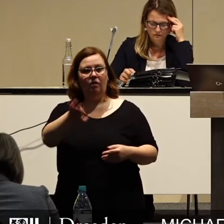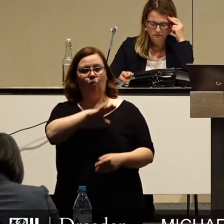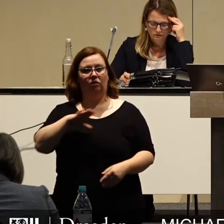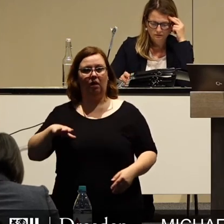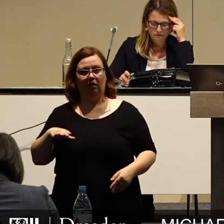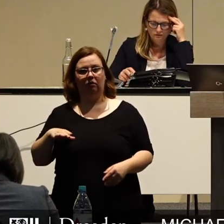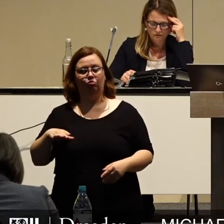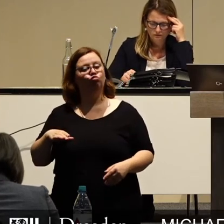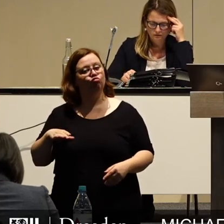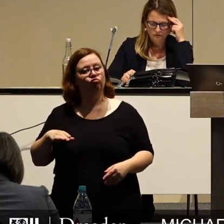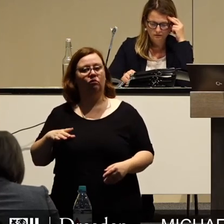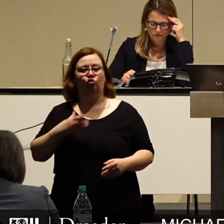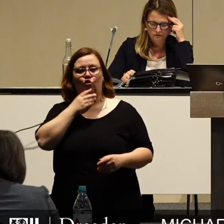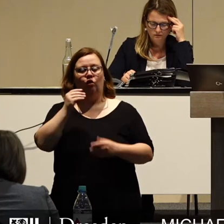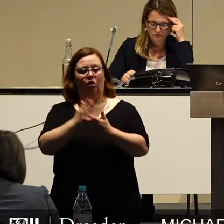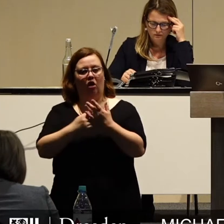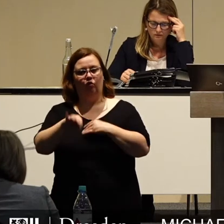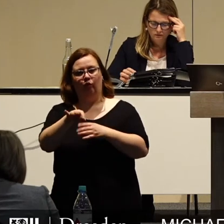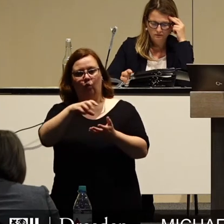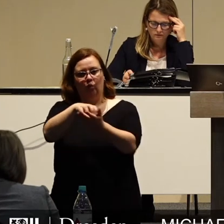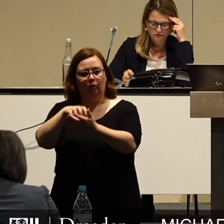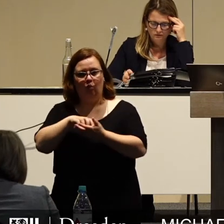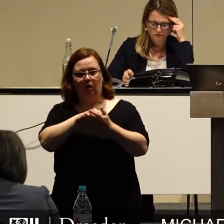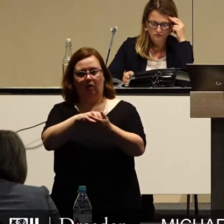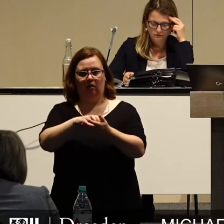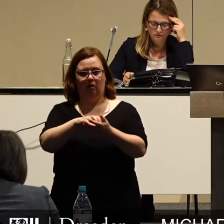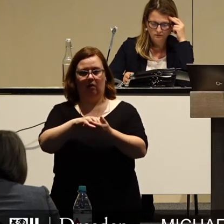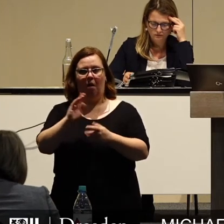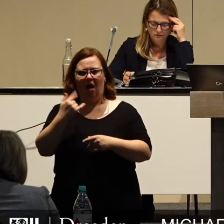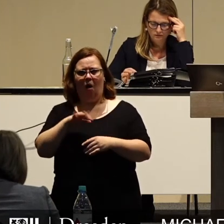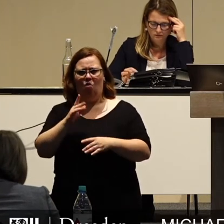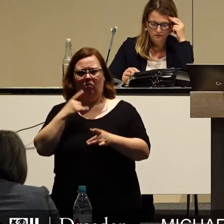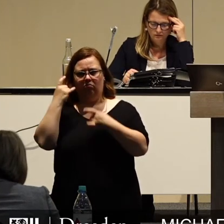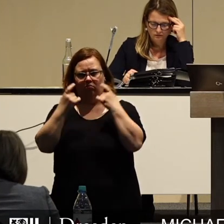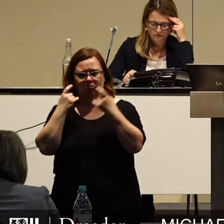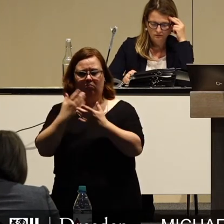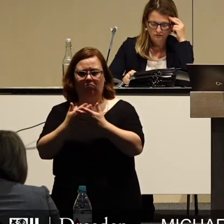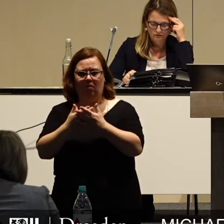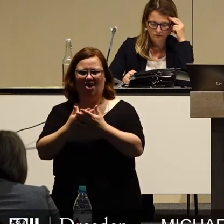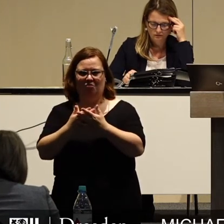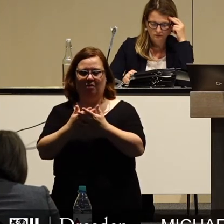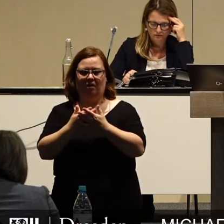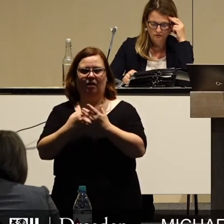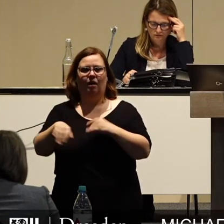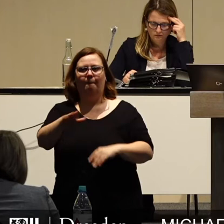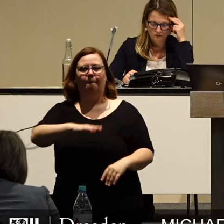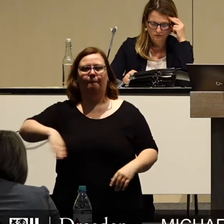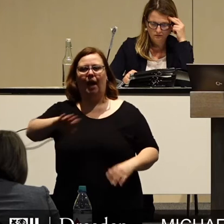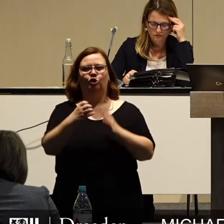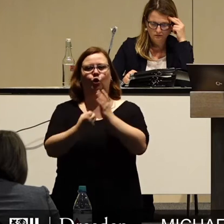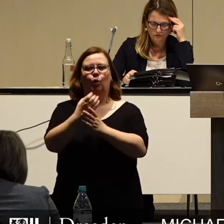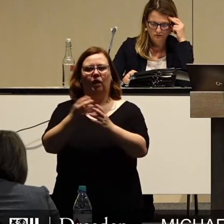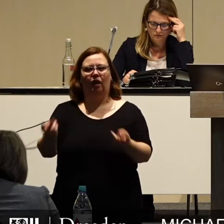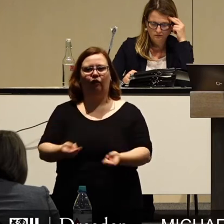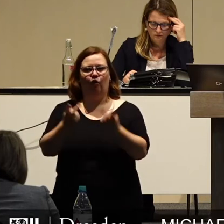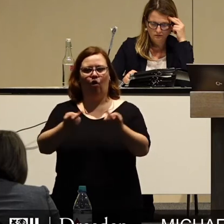erfreuliche Entscheidungen zugunsten der Kommunen, allerdings auch bedauerliche, wenn ich da an den Bereich der kulturellen